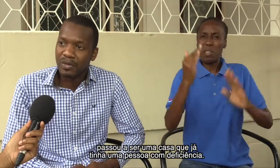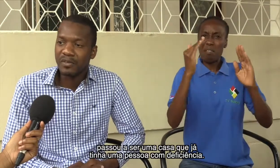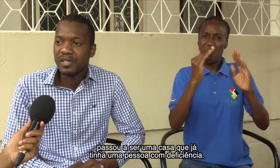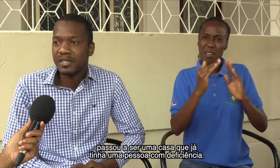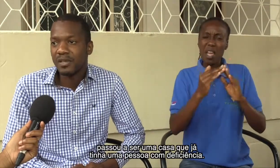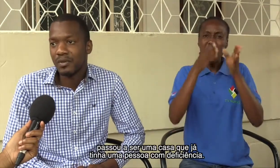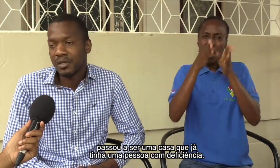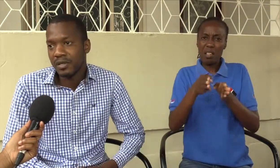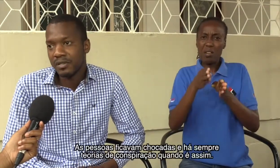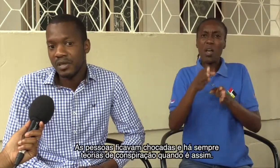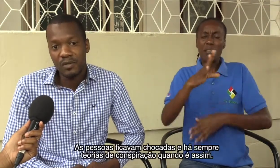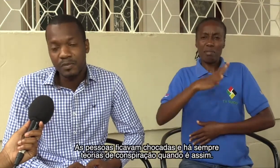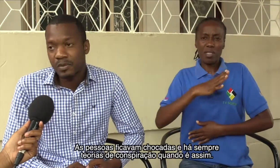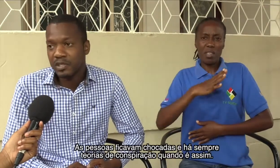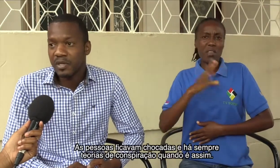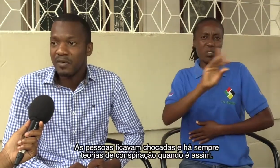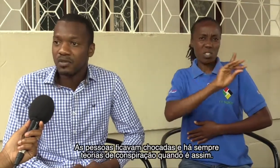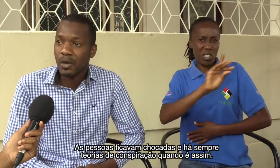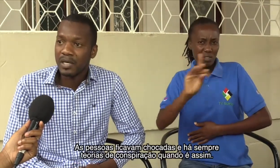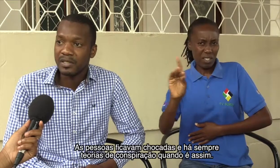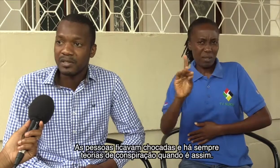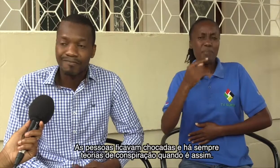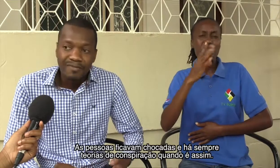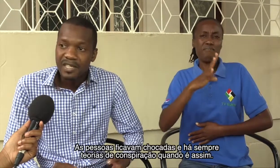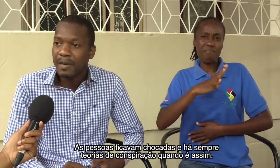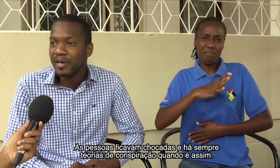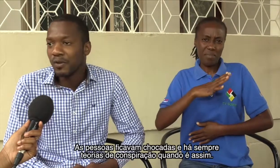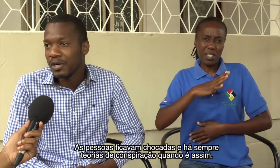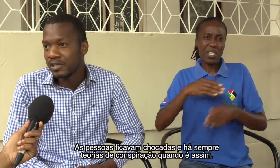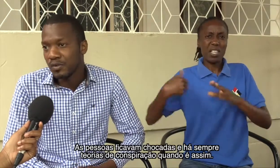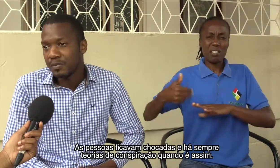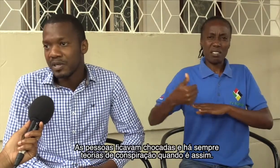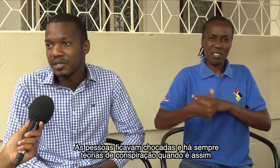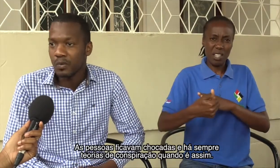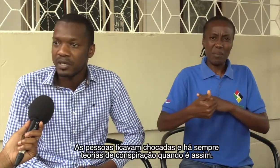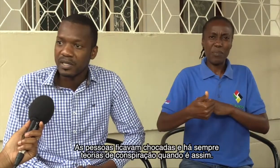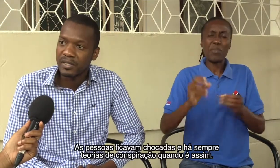deficiência dentro dela. Então, as pessoas ficavam secadas. E sempre há teorias de conspiração quando é assim.